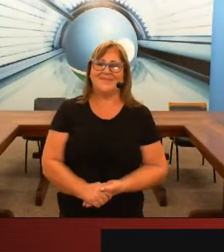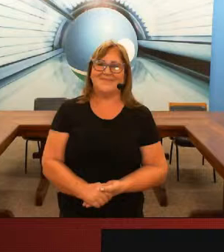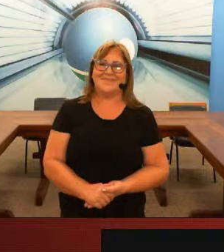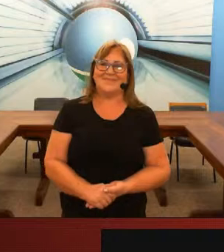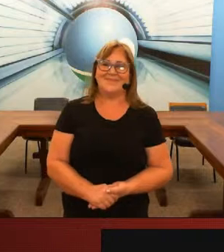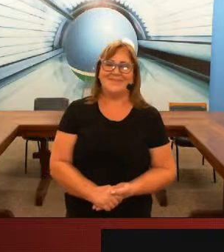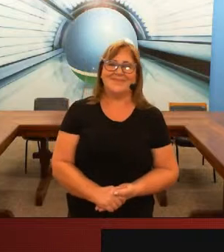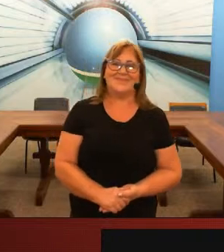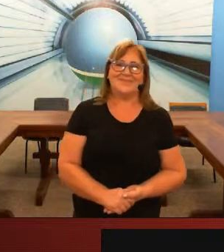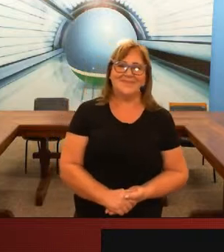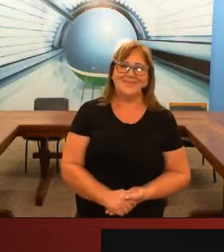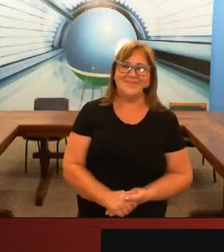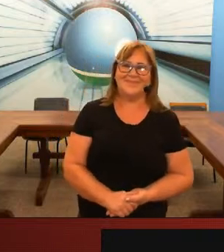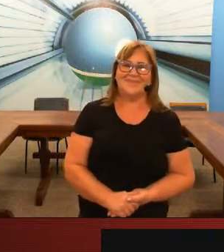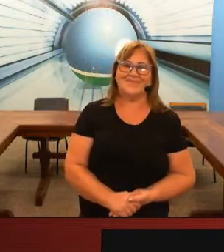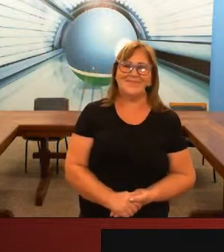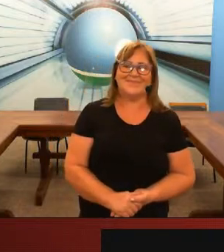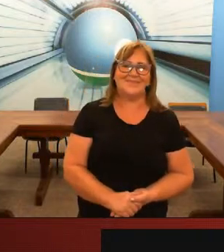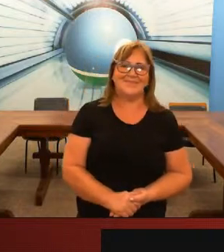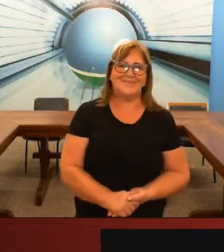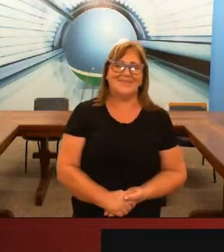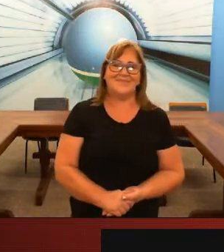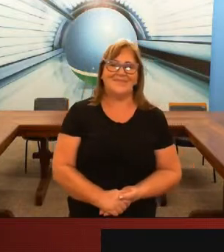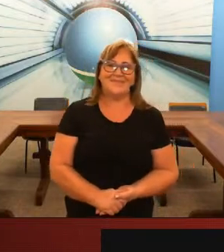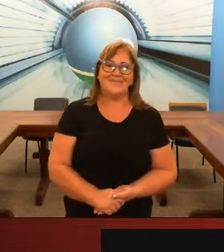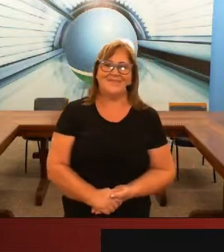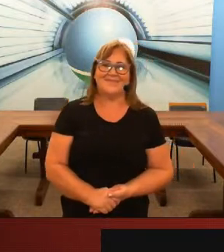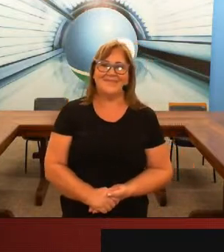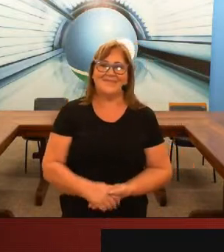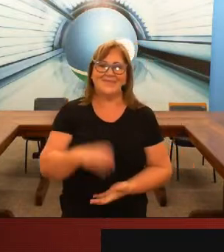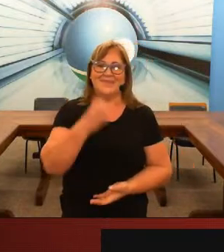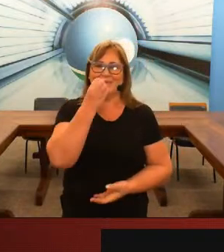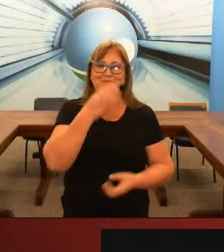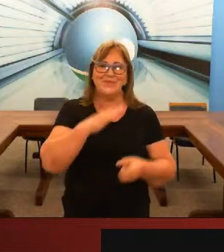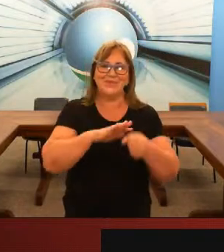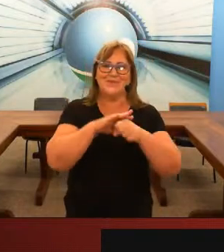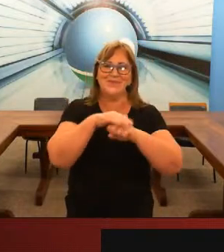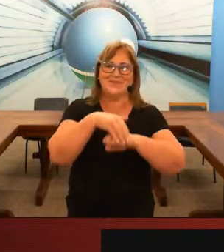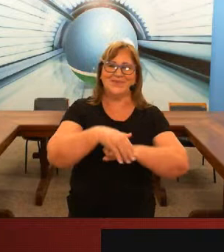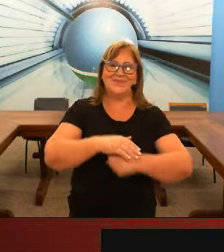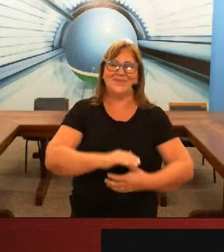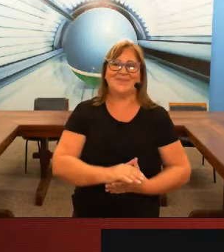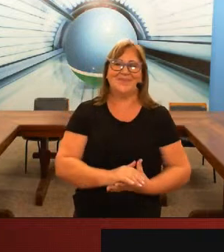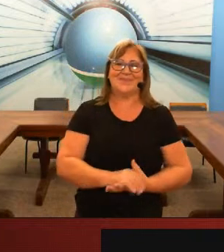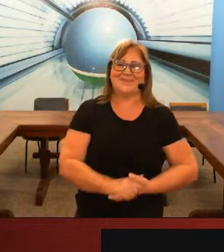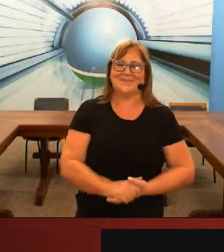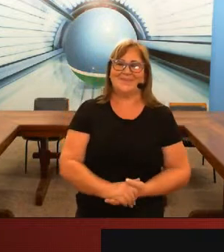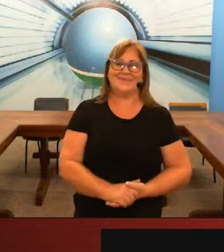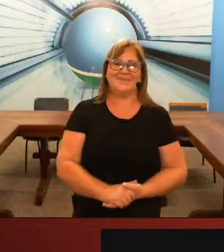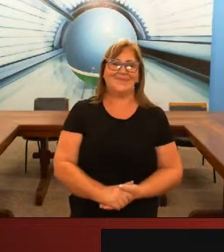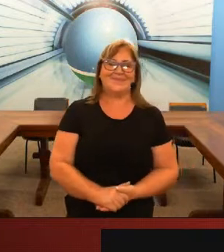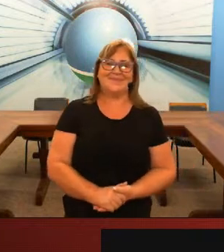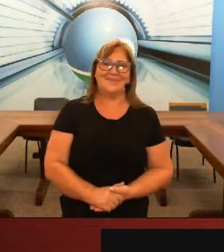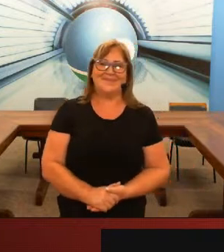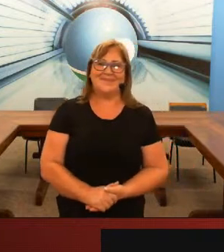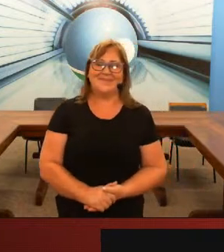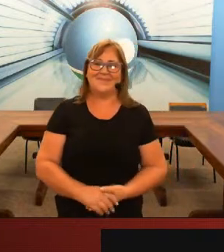Ana Beatriz Marques ela é intérprete em Libras graduada em Letras e ela é graduanda em Letras